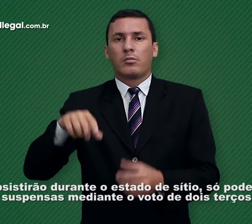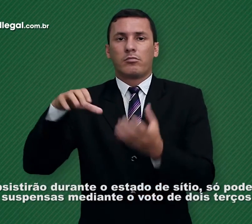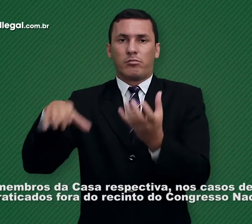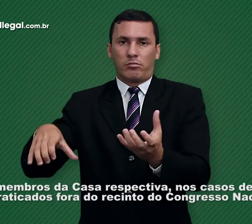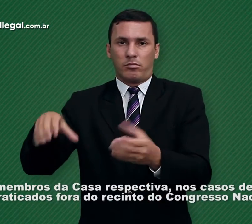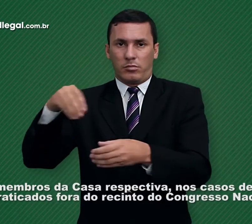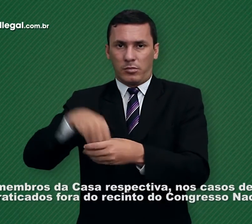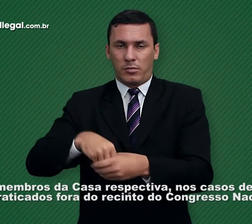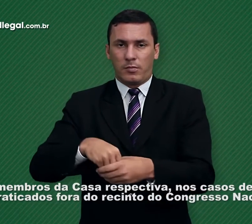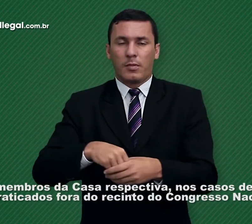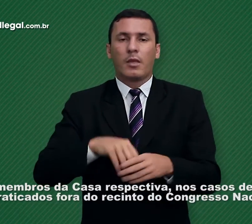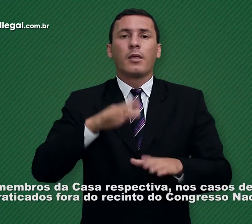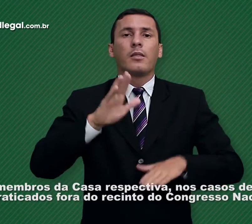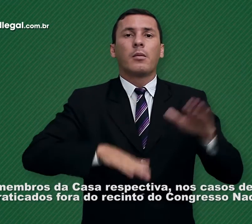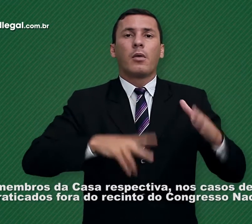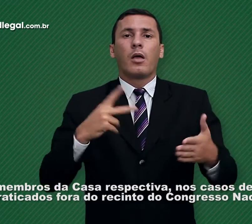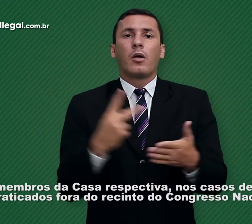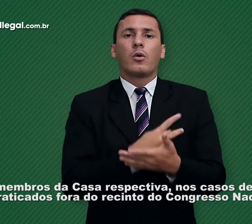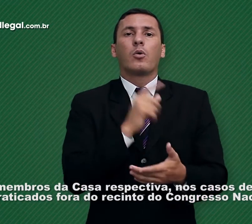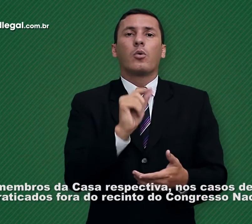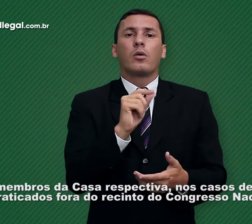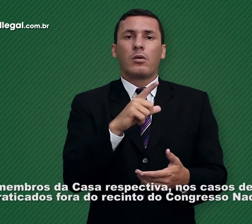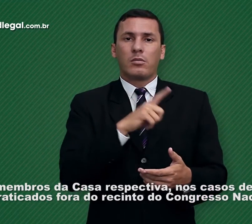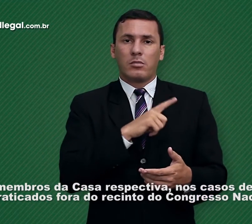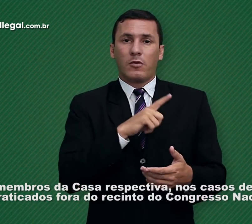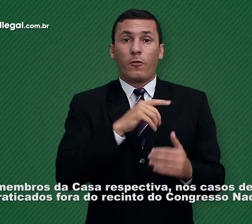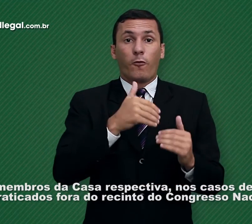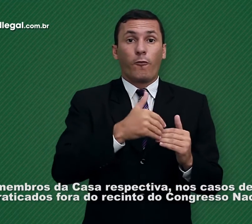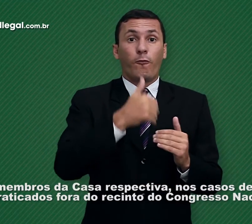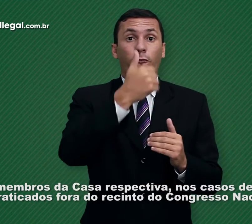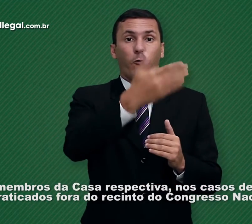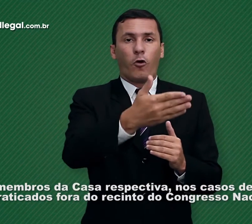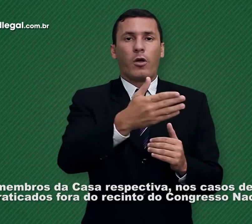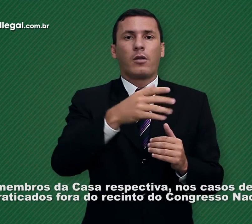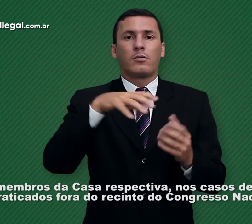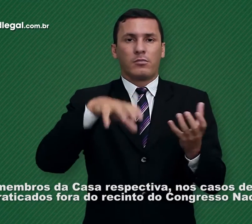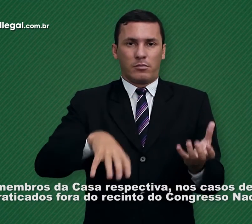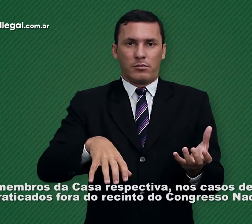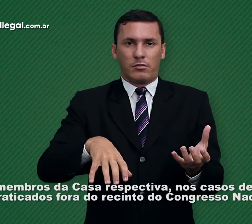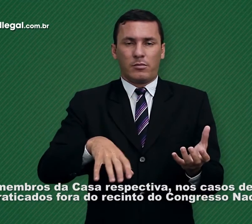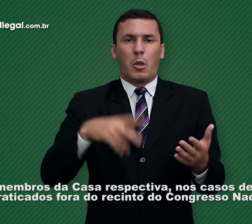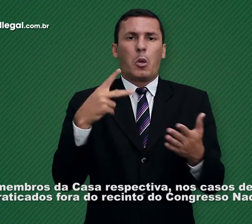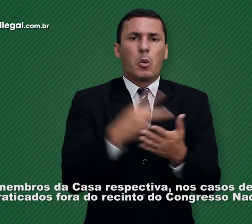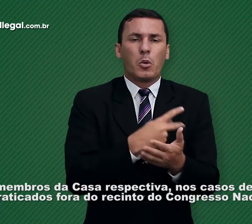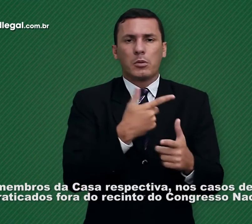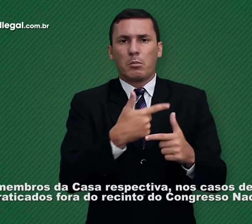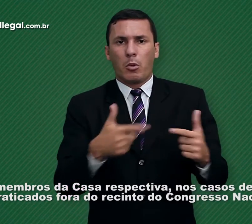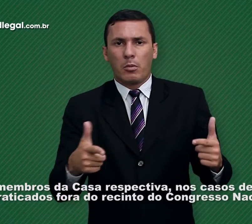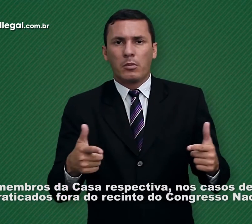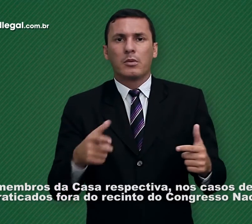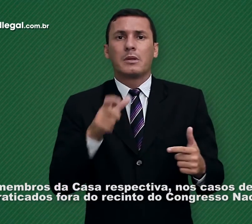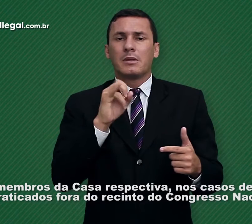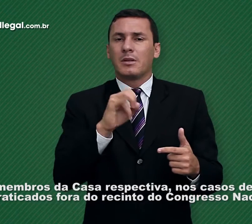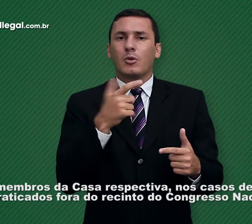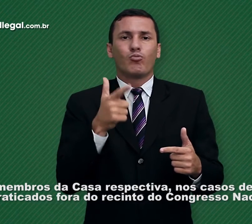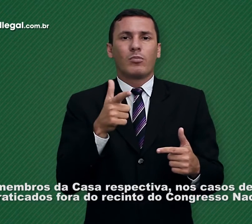terços dos membros da casa respectiva, nos casos de atos praticados fora do recinto do Congresso